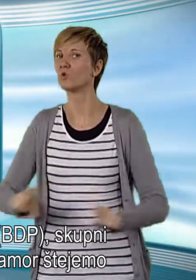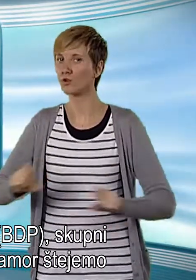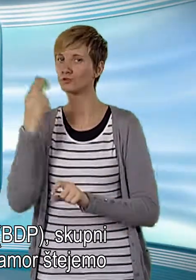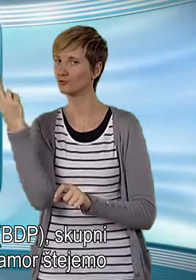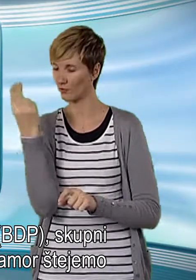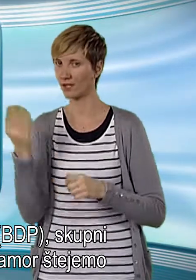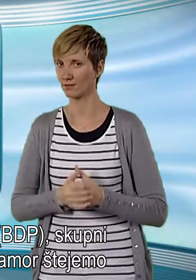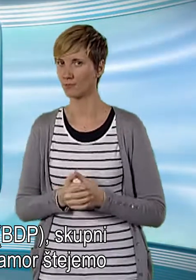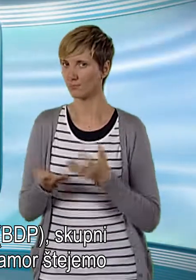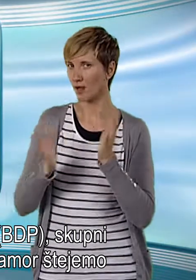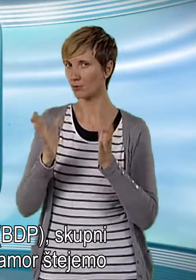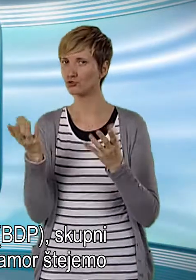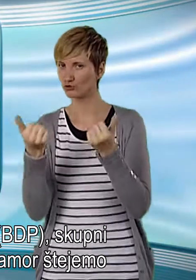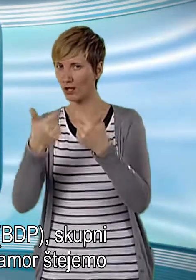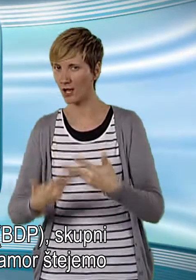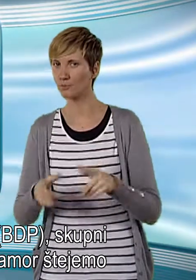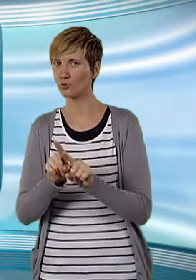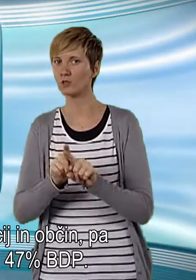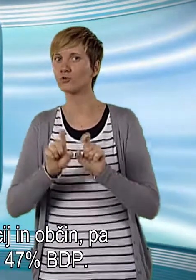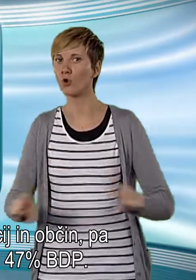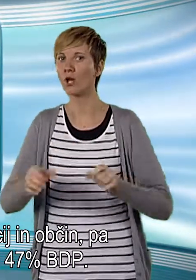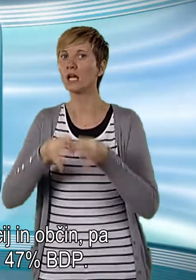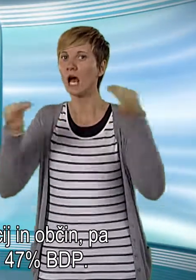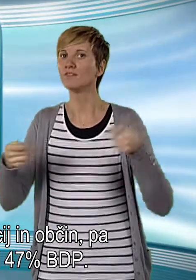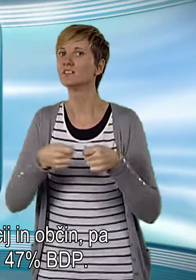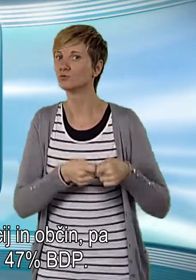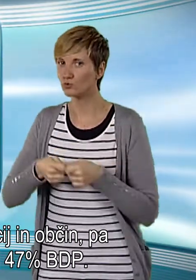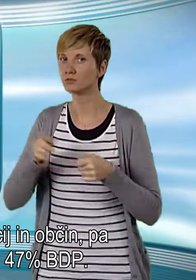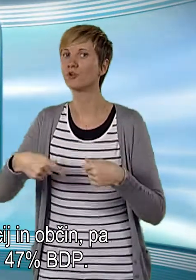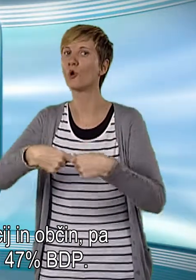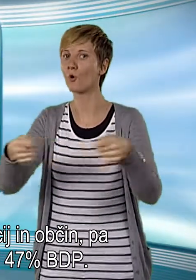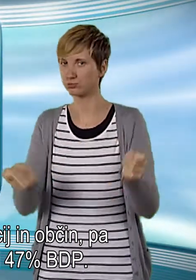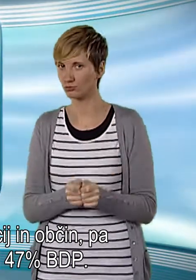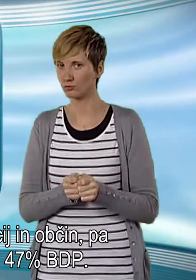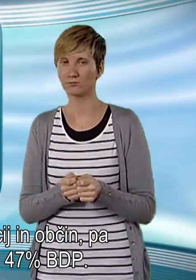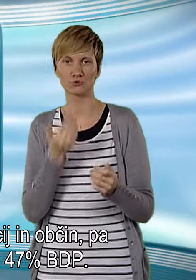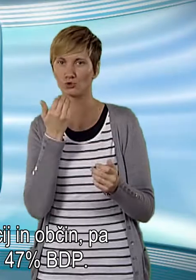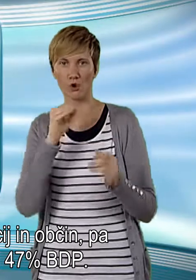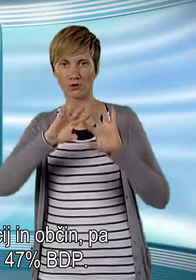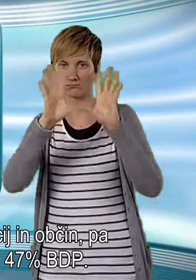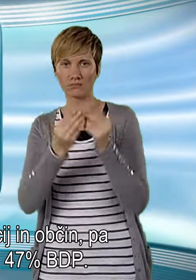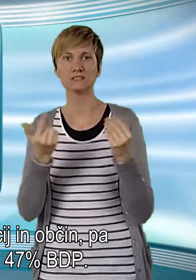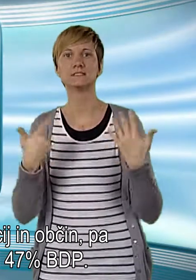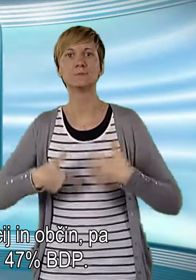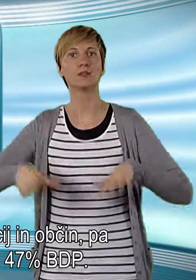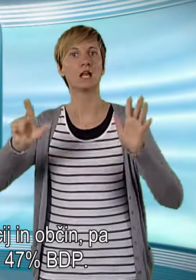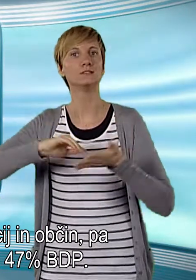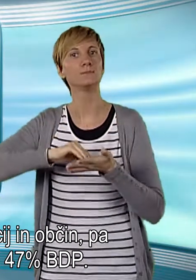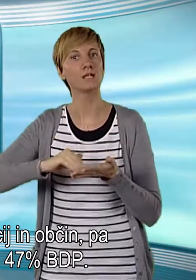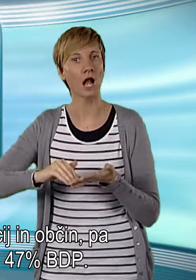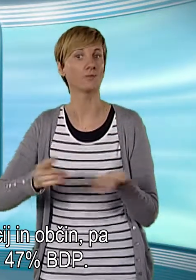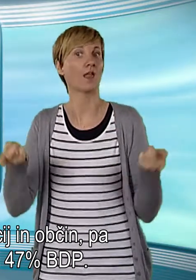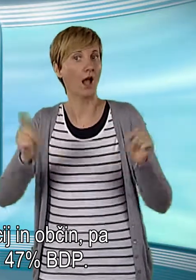štejemo tudi dolg javnih institucij in občin, pa skoraj 17 milijard ali 47 odstotkov brutodomačega